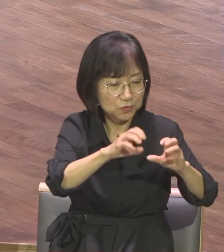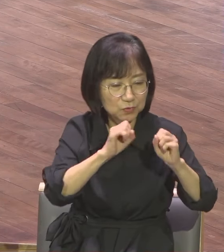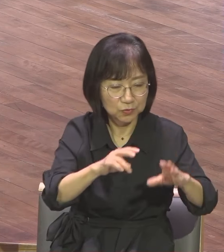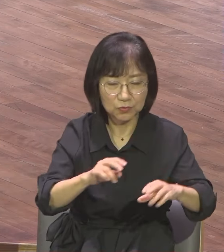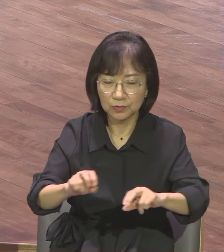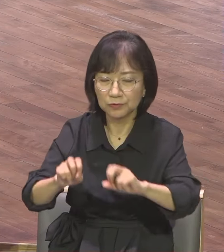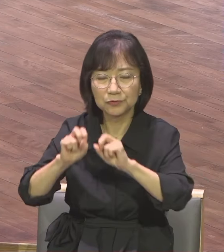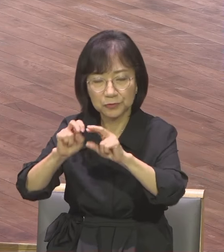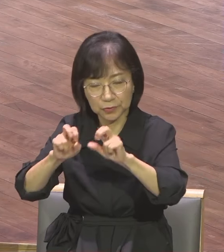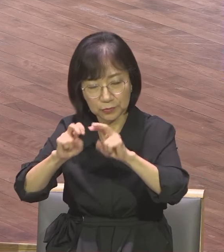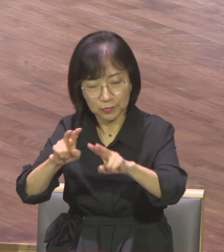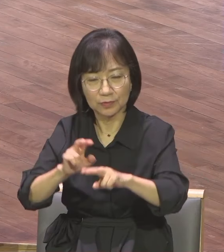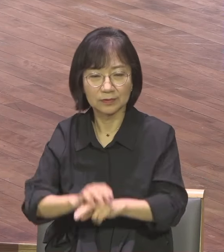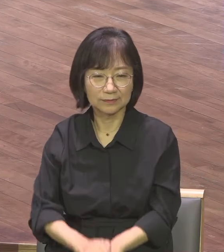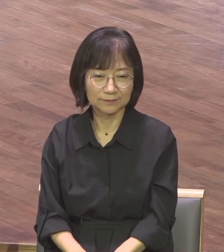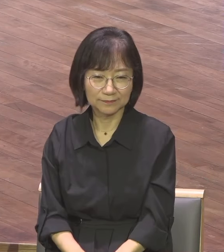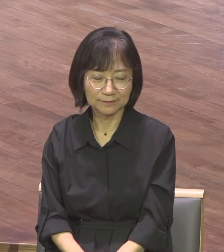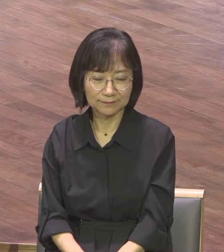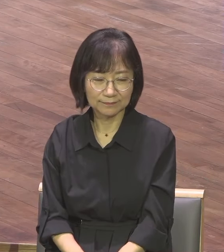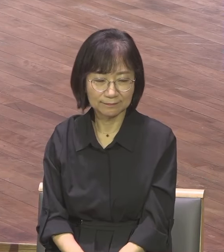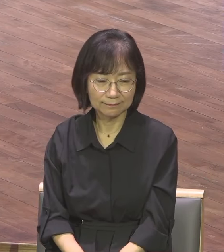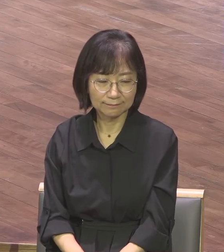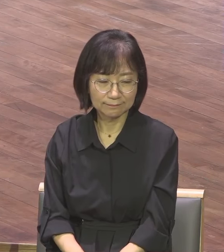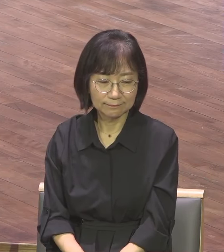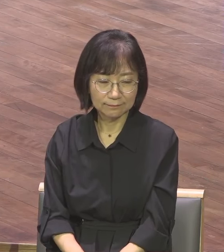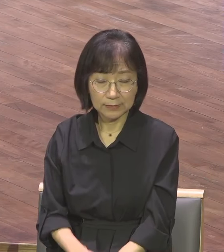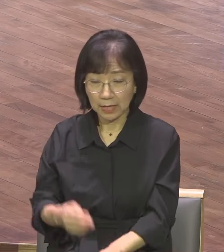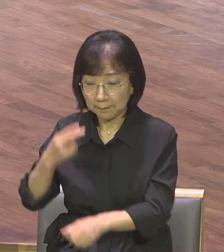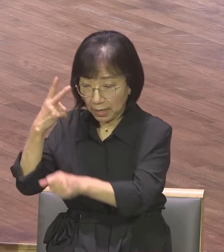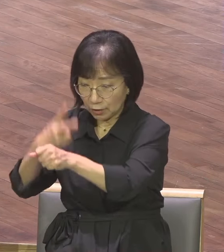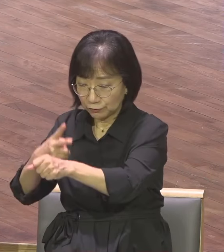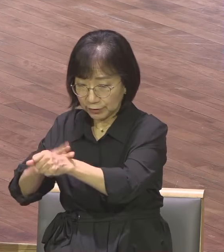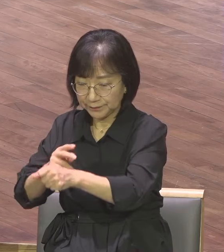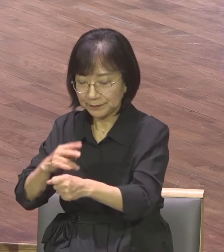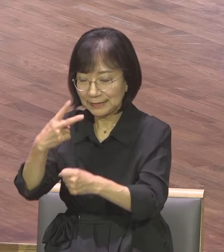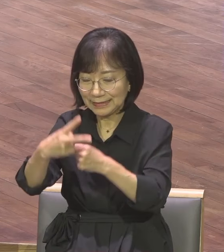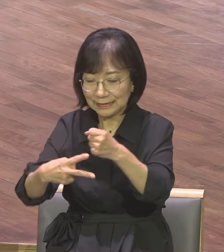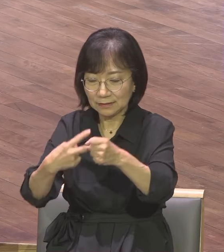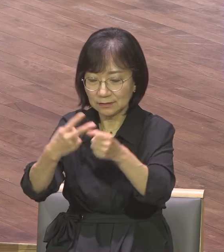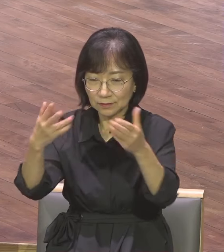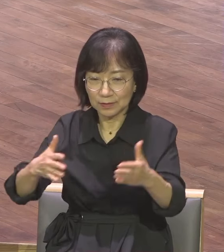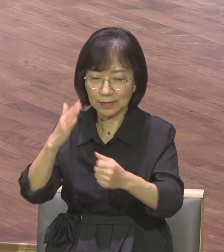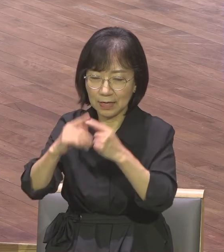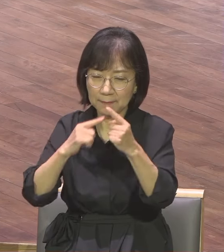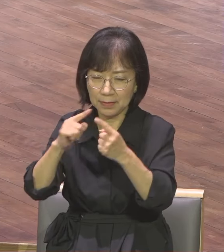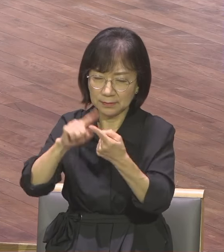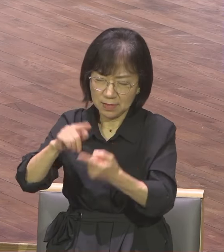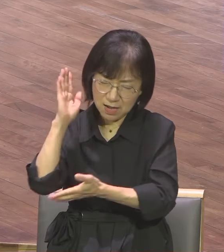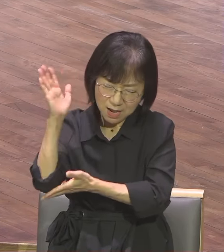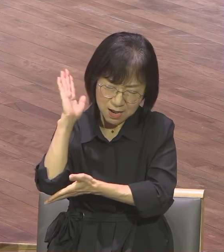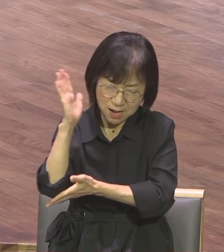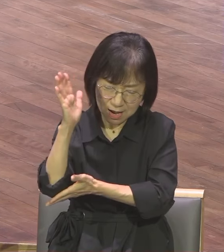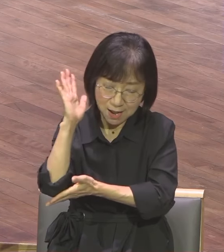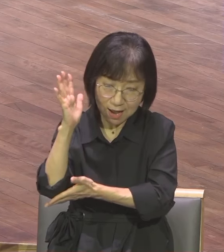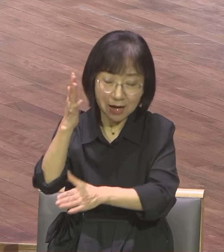19장 10절에 보니까 바울이 두란노 선에서 2년 동안 성경을 가르친 결과에 대해서 이렇게 언급합니다 두 해 동안